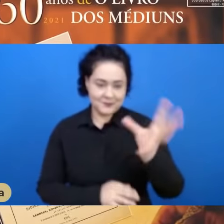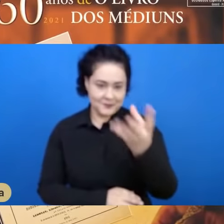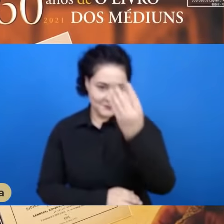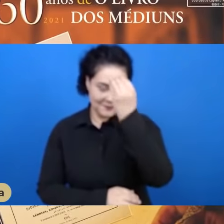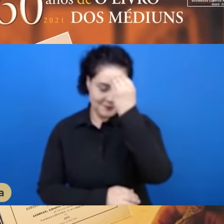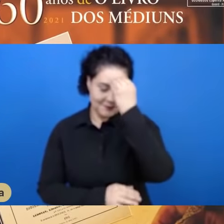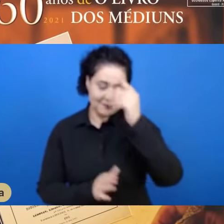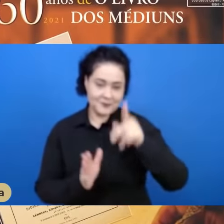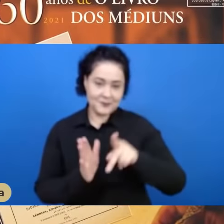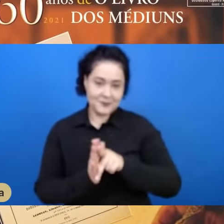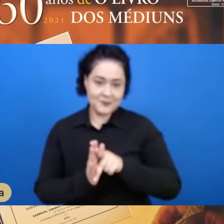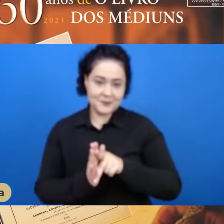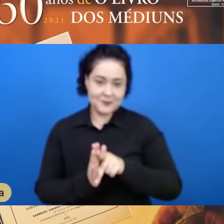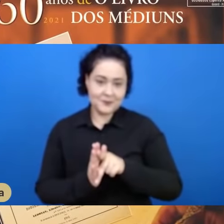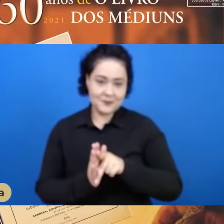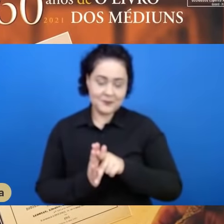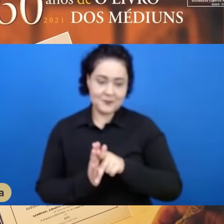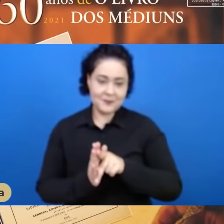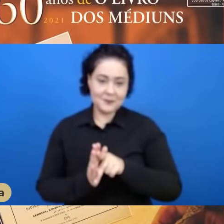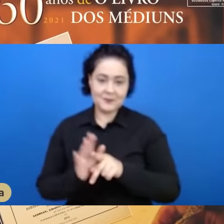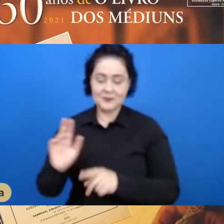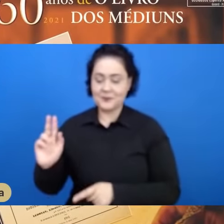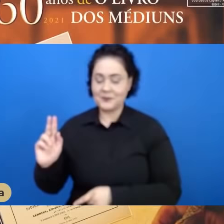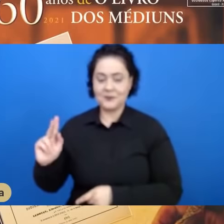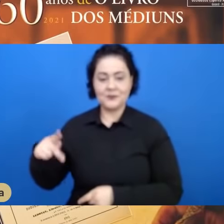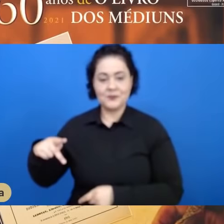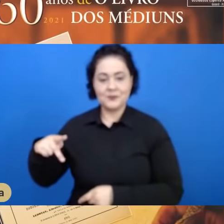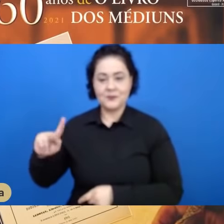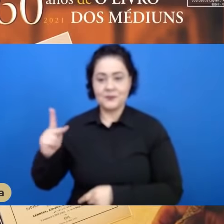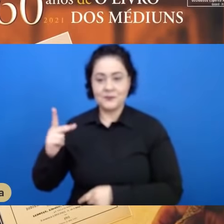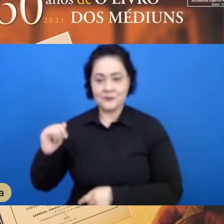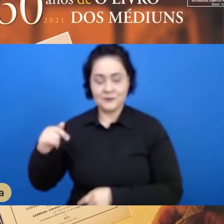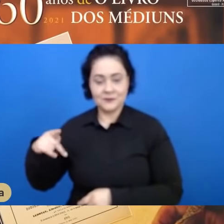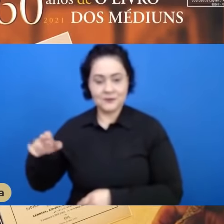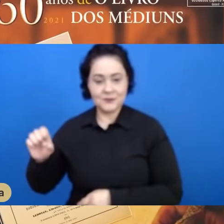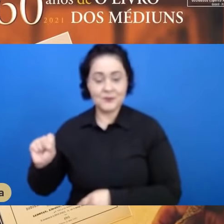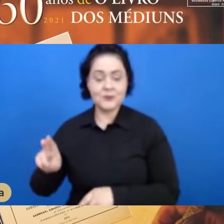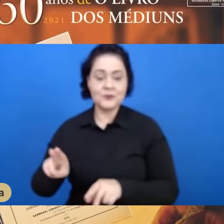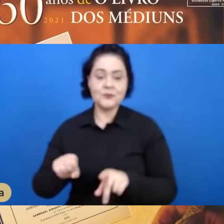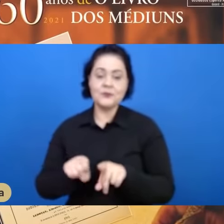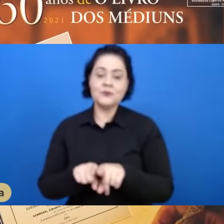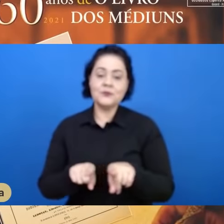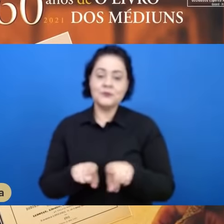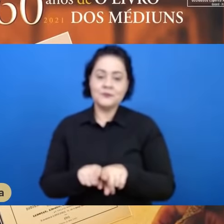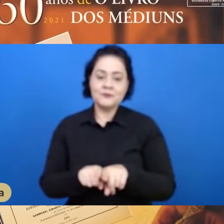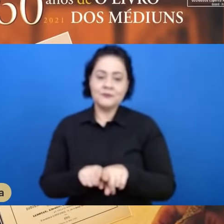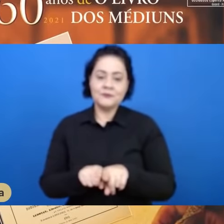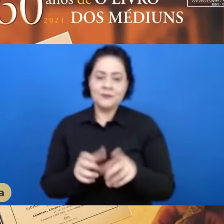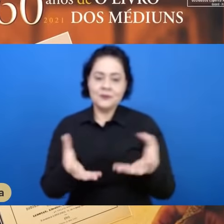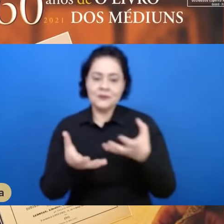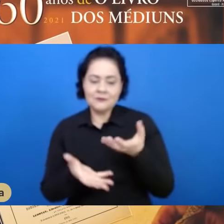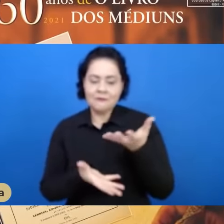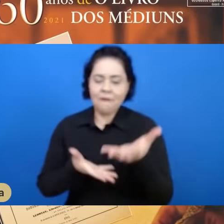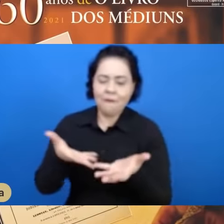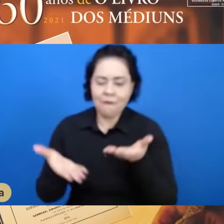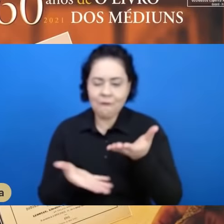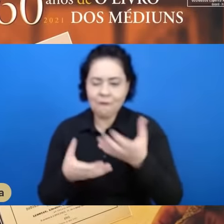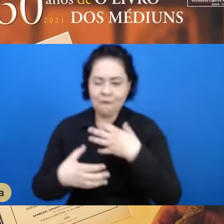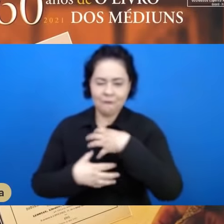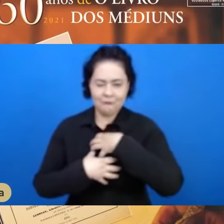pitonisa em Filipos, que na verdade queria iludir ele, Silas, envolvê-los ali